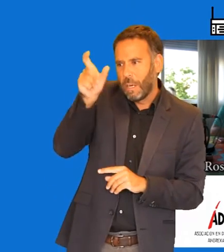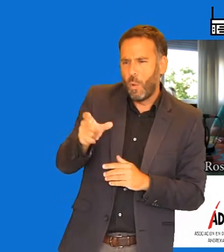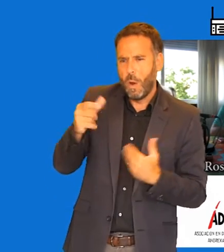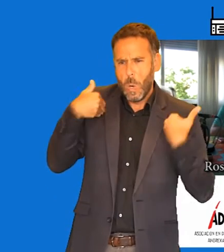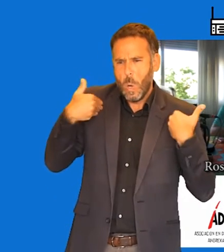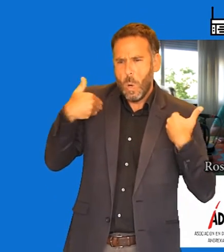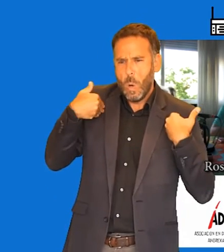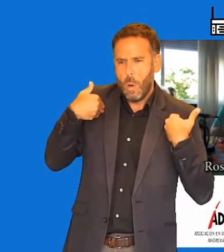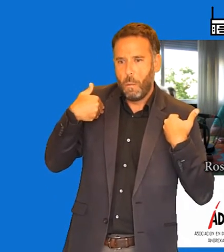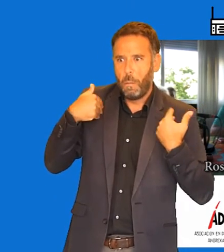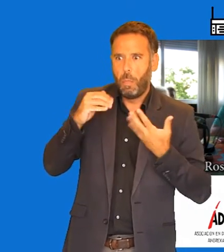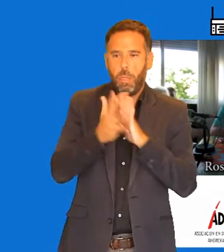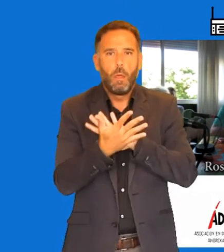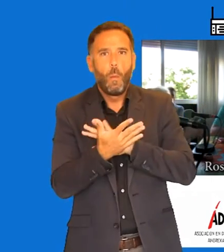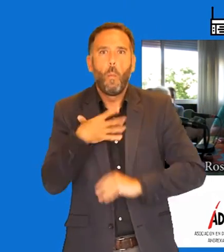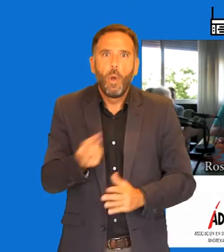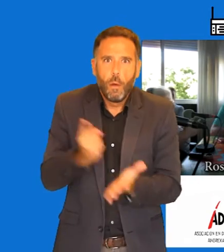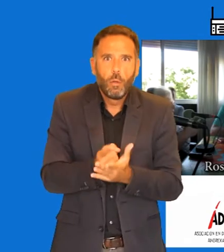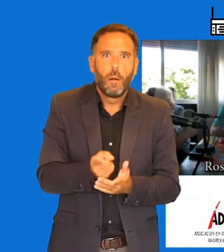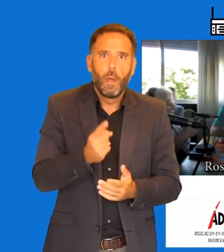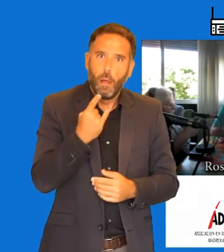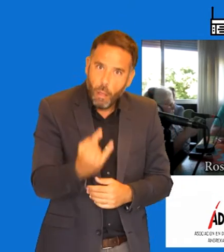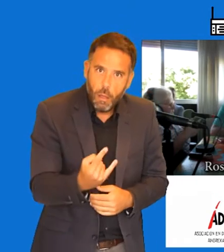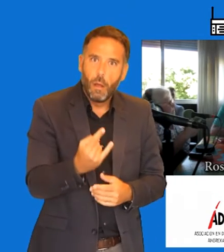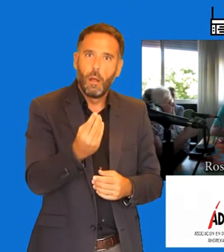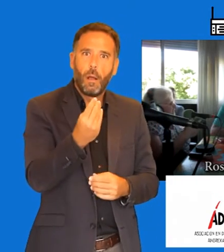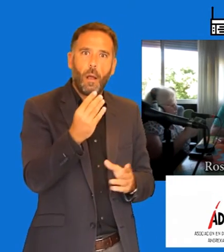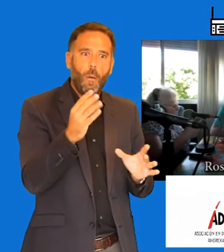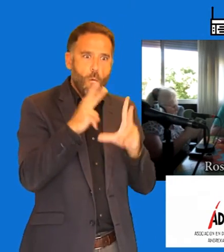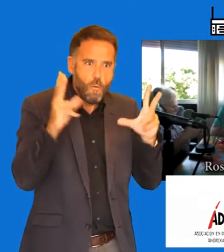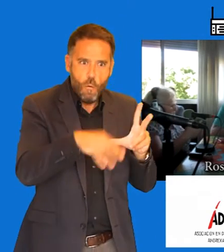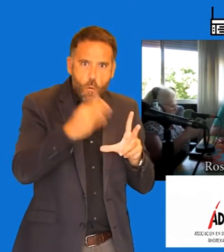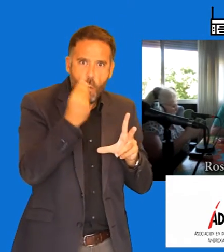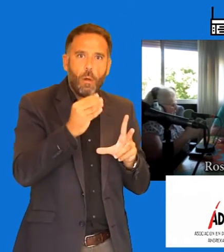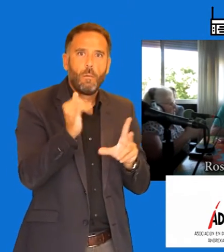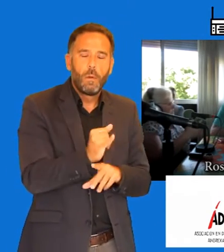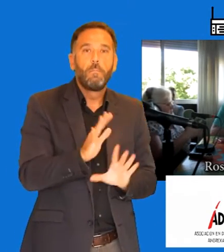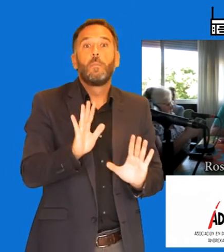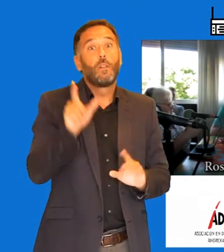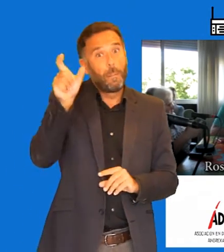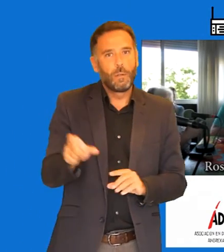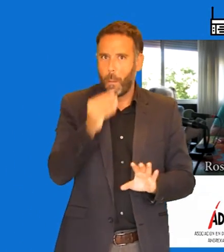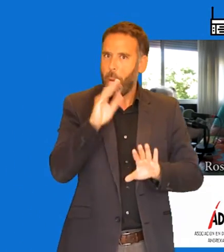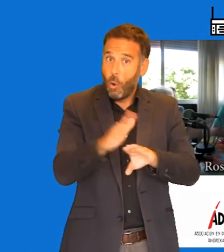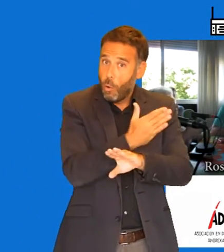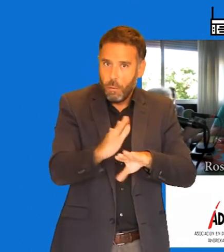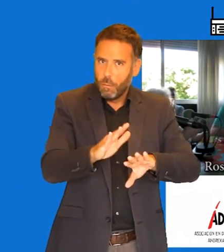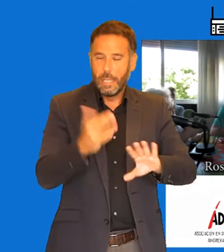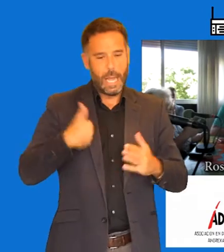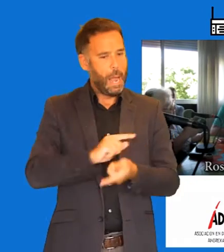momento puede volver a recaer. Sí. Entonces, hasta ahí llegamos. Entonces, esas personas, una vez que ya ha pasado